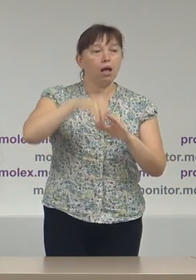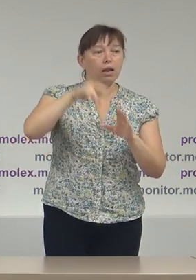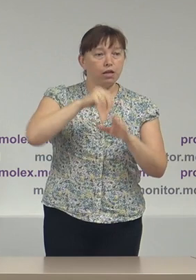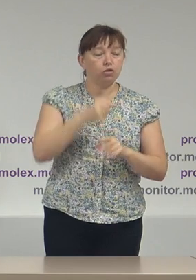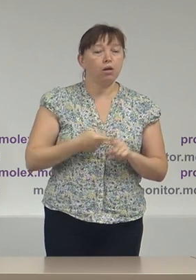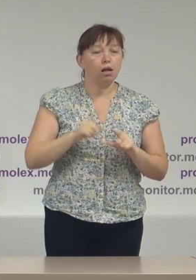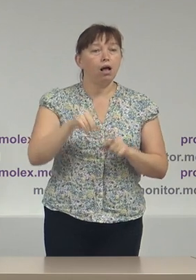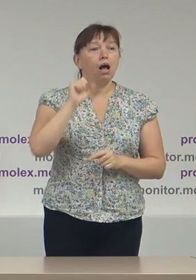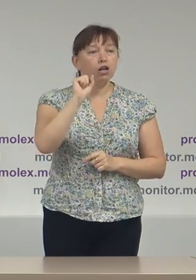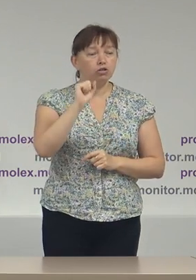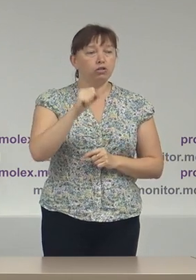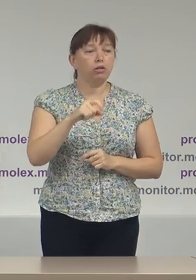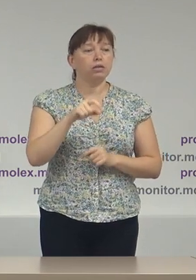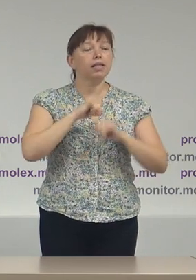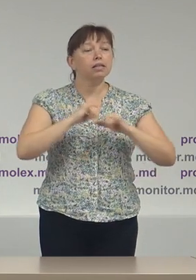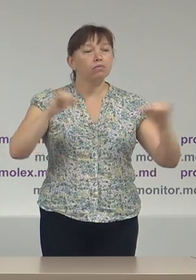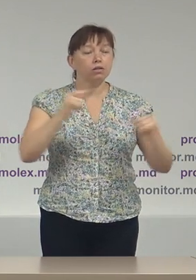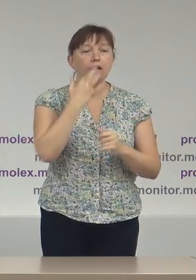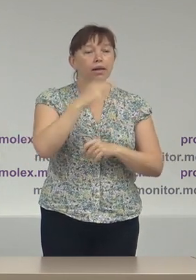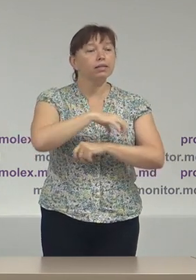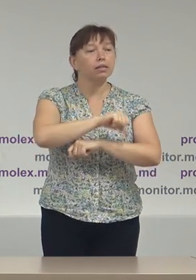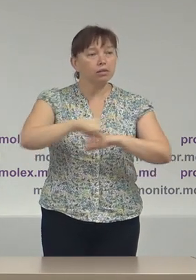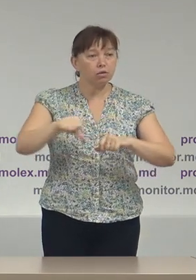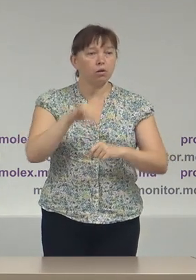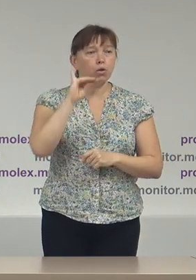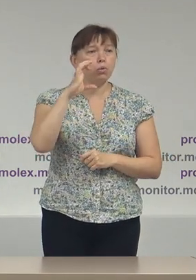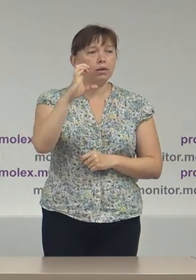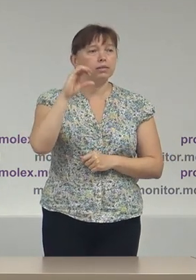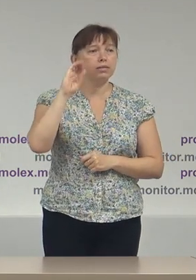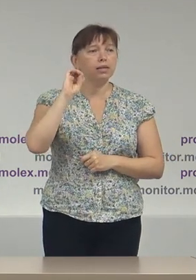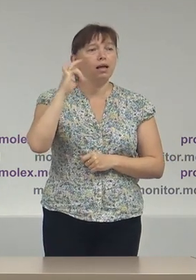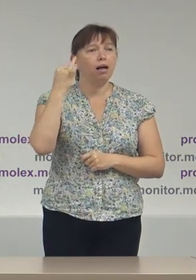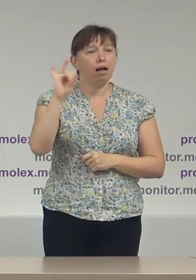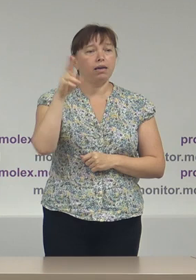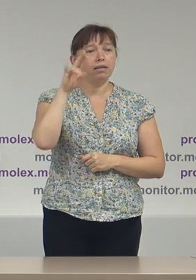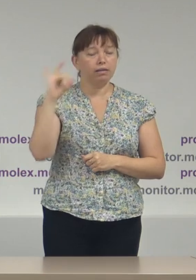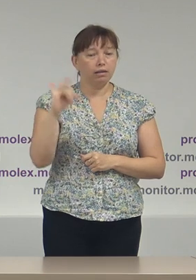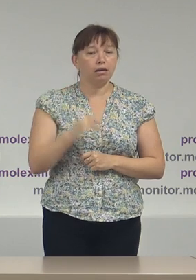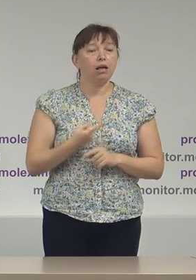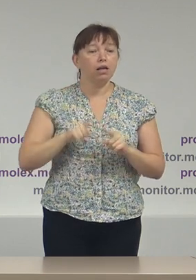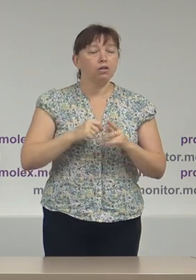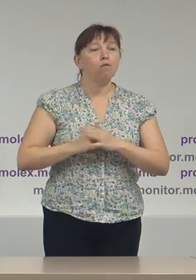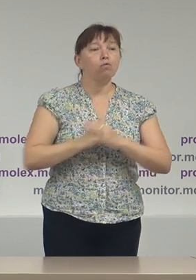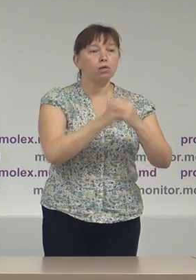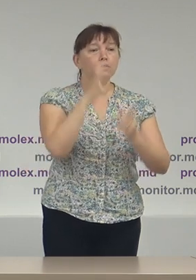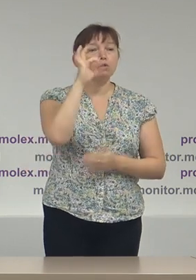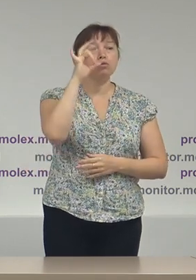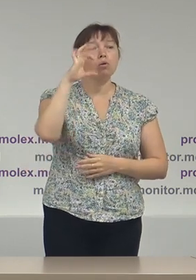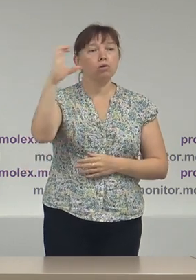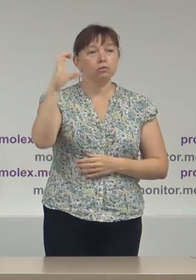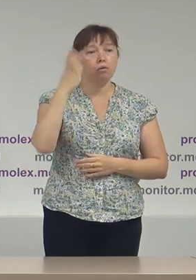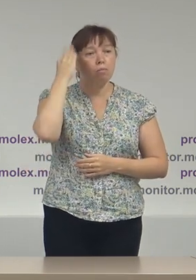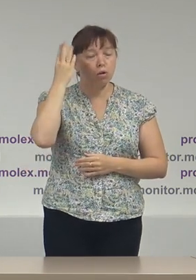de Agenția SOA pentru dezvoltare internațională, EOSID. Este vorba de Fundația Soros Moldova,